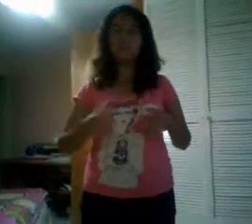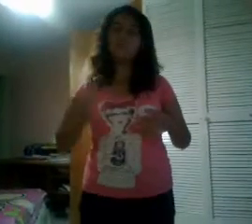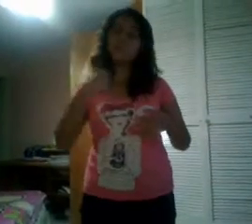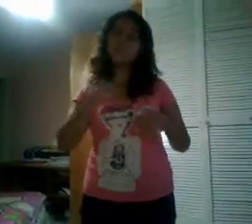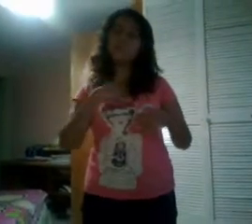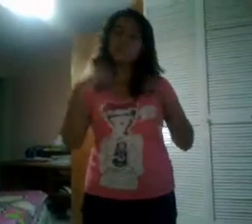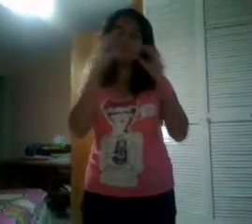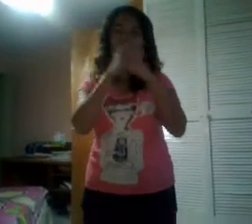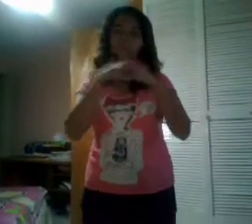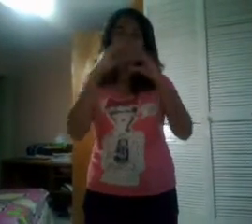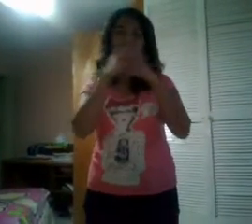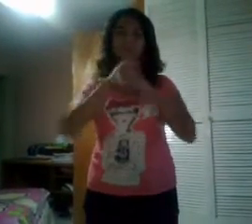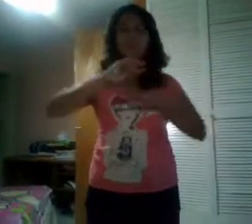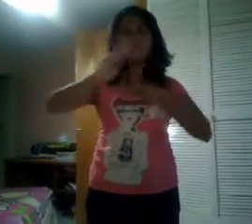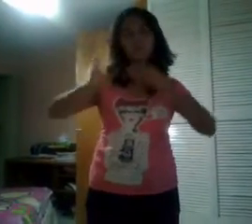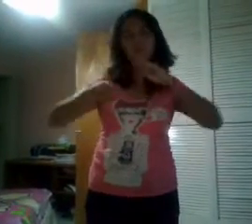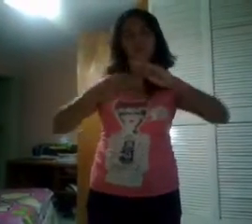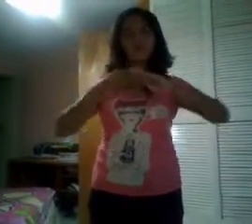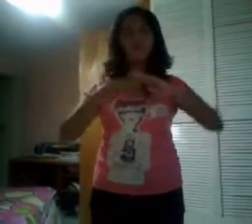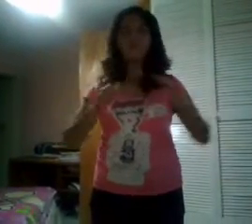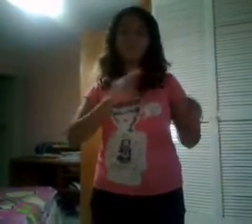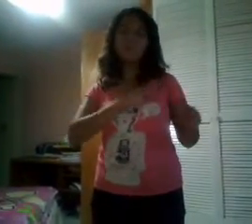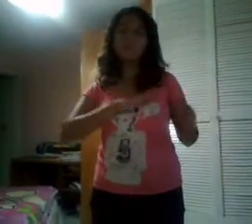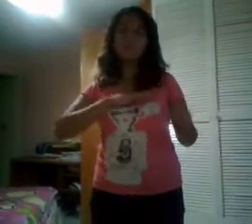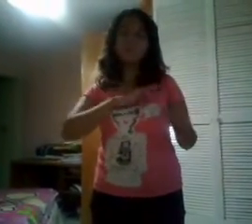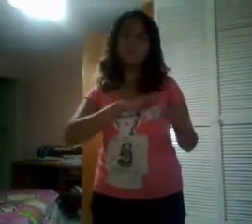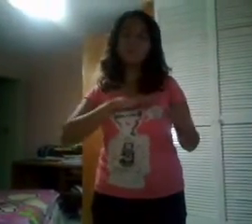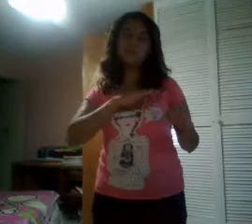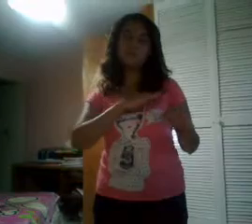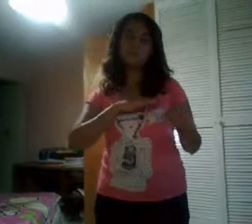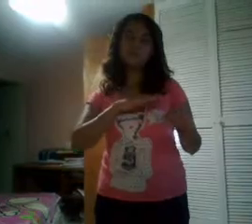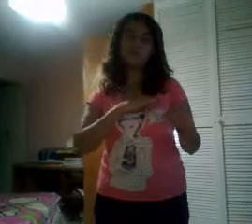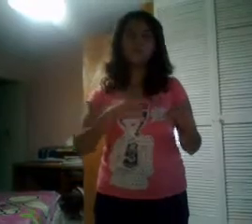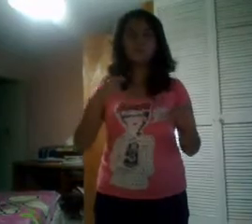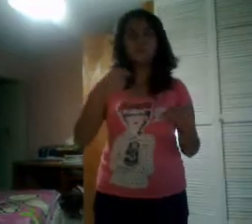yo Y yo por si alguien me quiere escuchar.